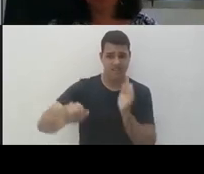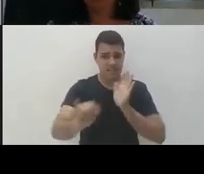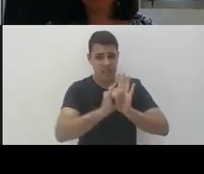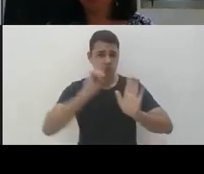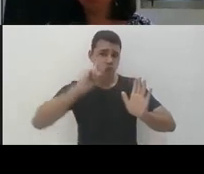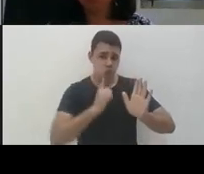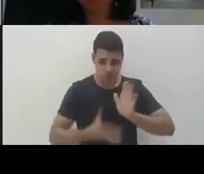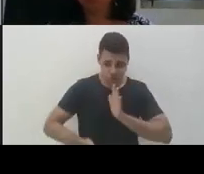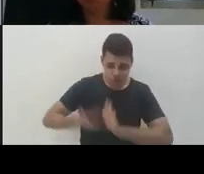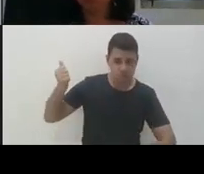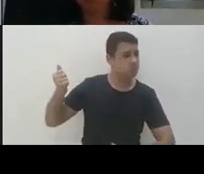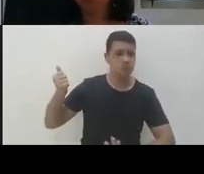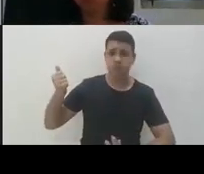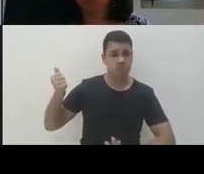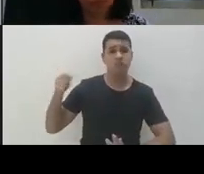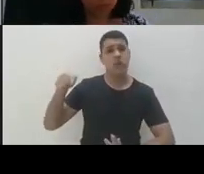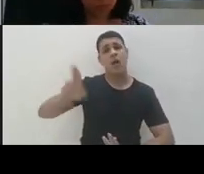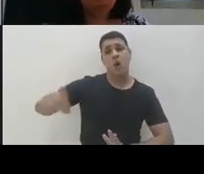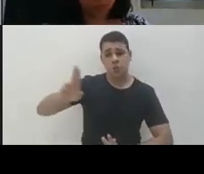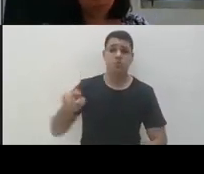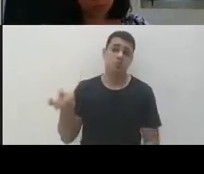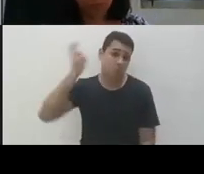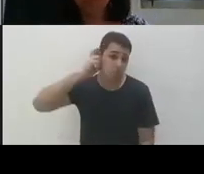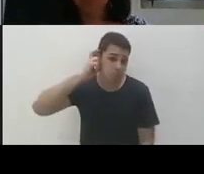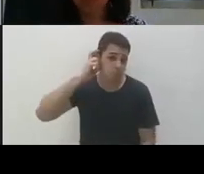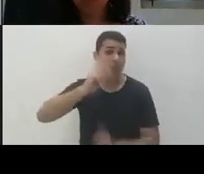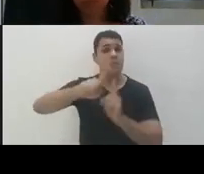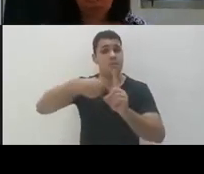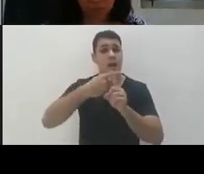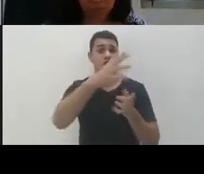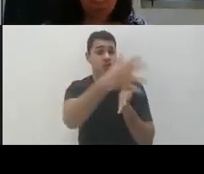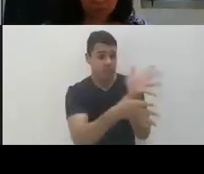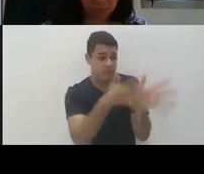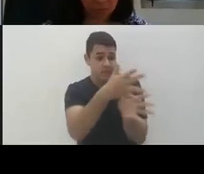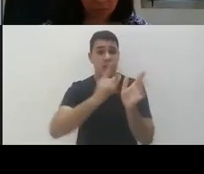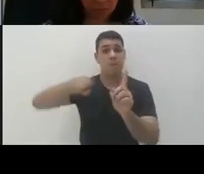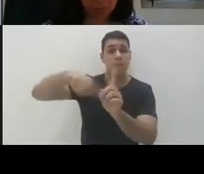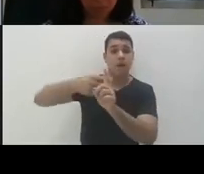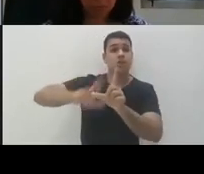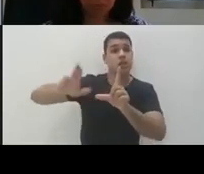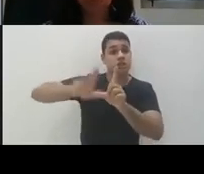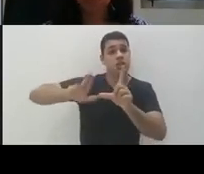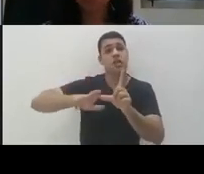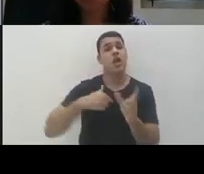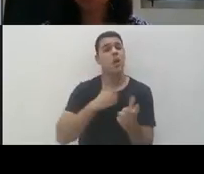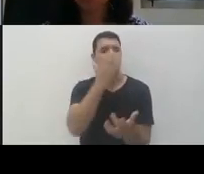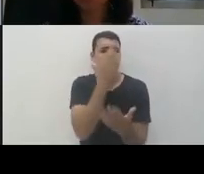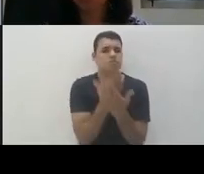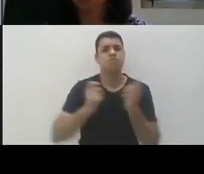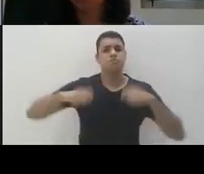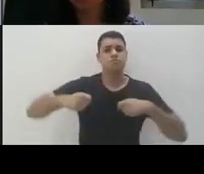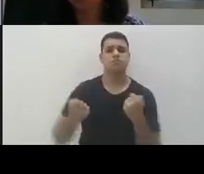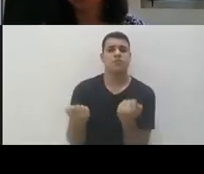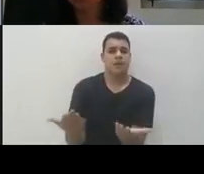poder usar Libras, vai ter mais o implante coclear, vai usar mais a legenda, eu acho que você tem que oferecer as possibilidades